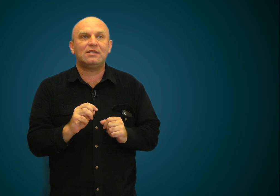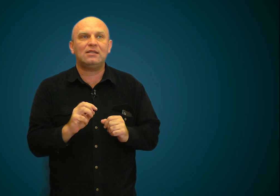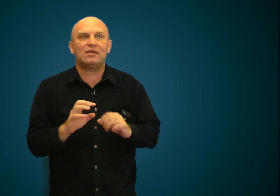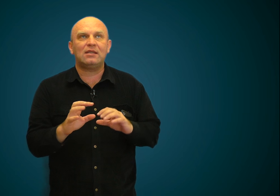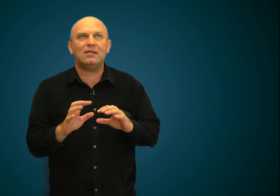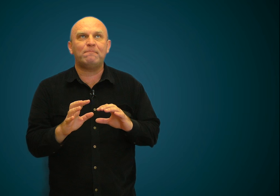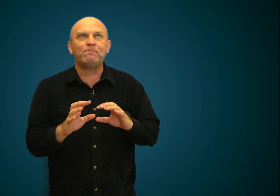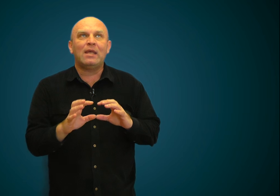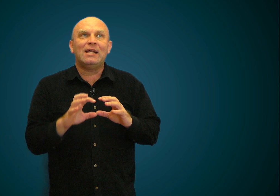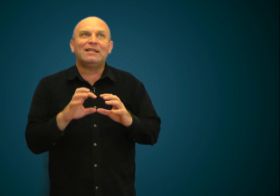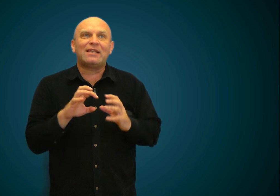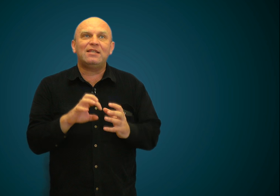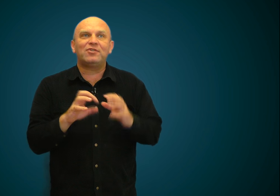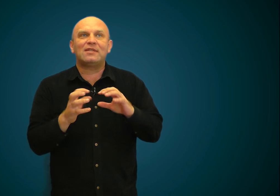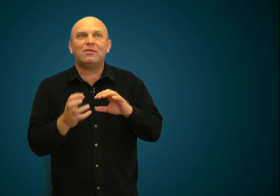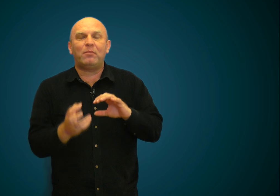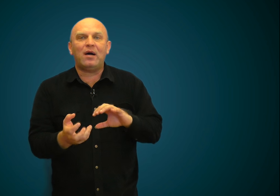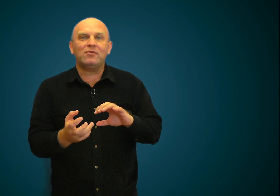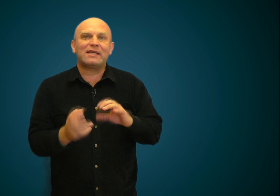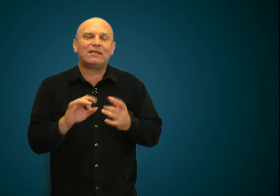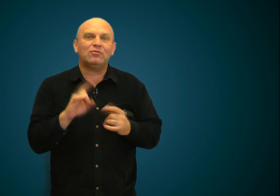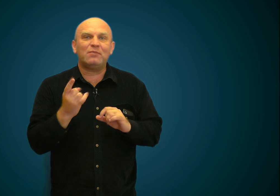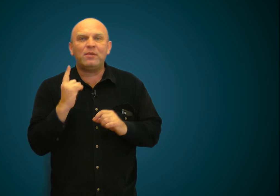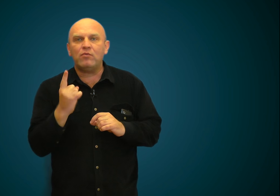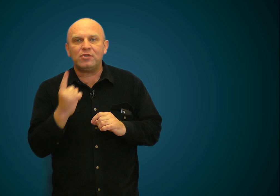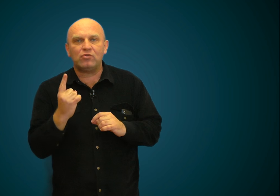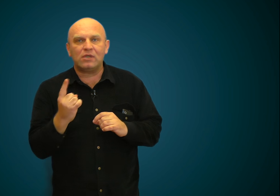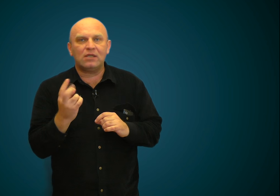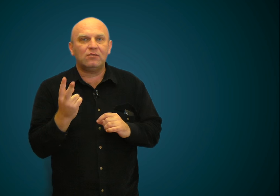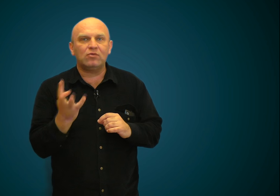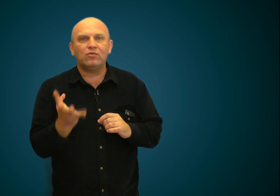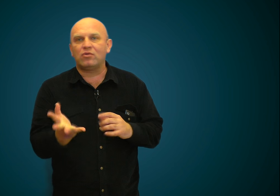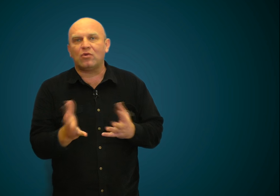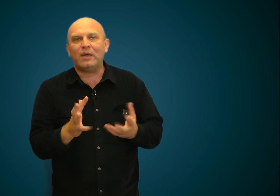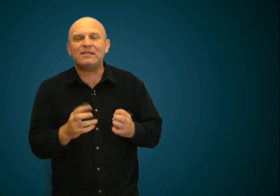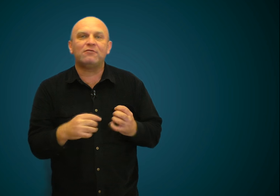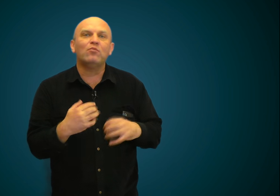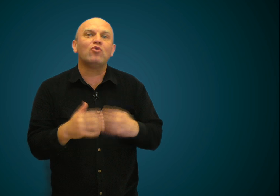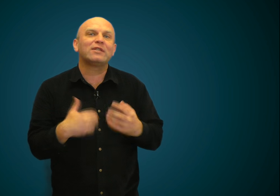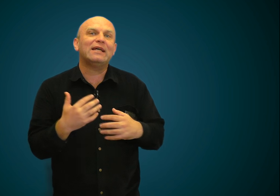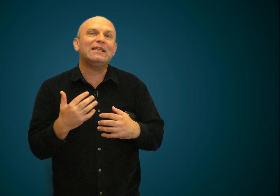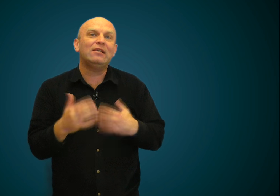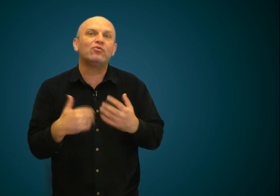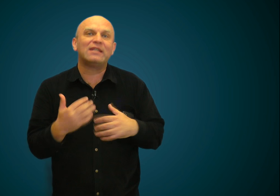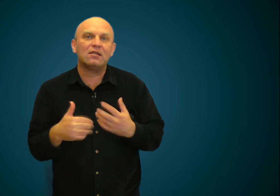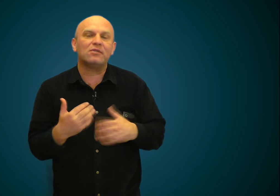знаете, такие логические паузы, которые при помощи только одного, двух, трех пальцев можно иллюстрировать,